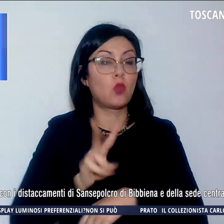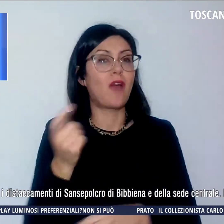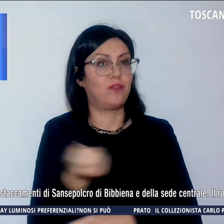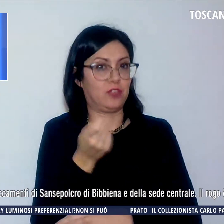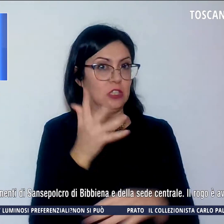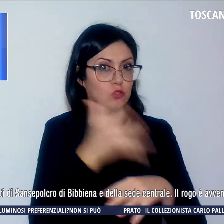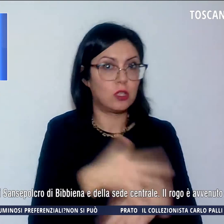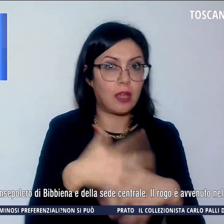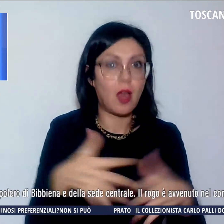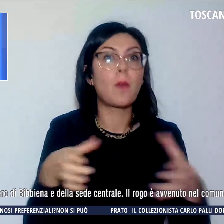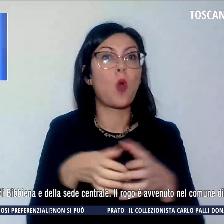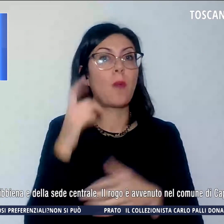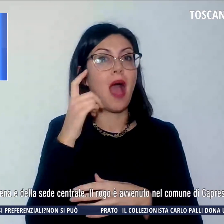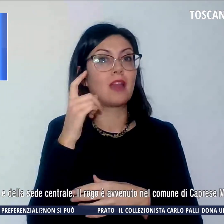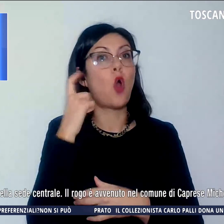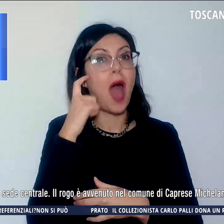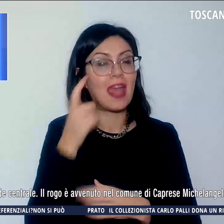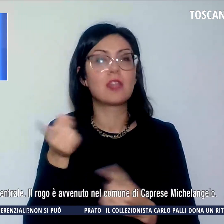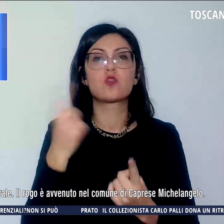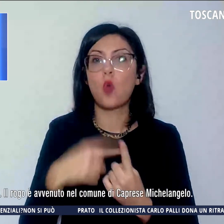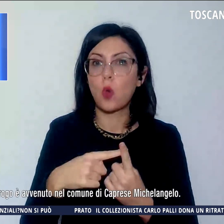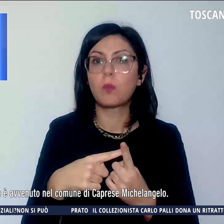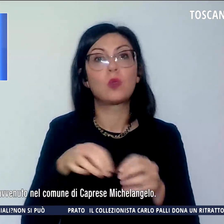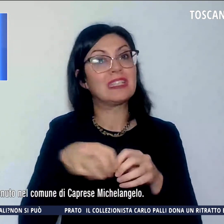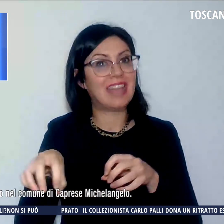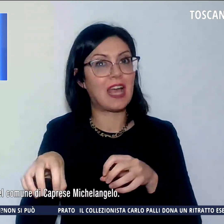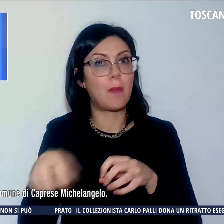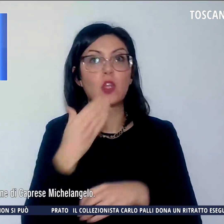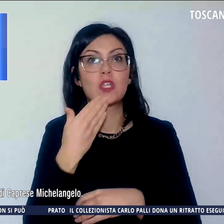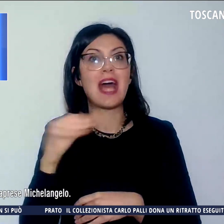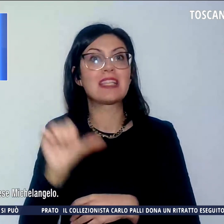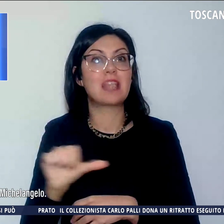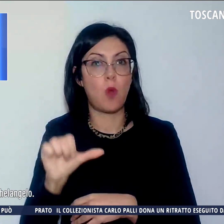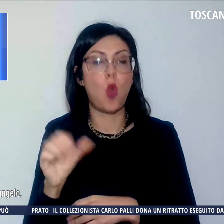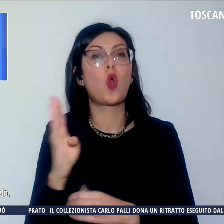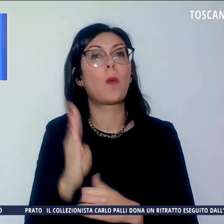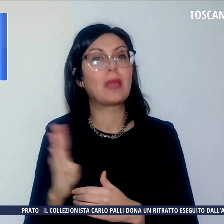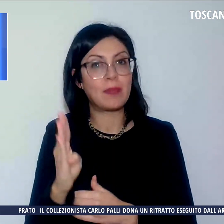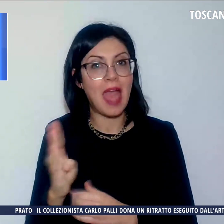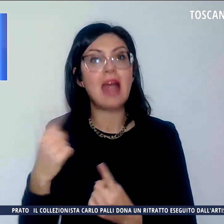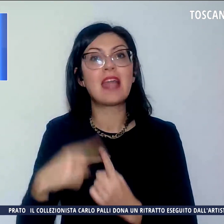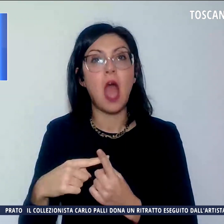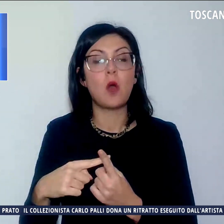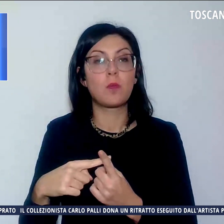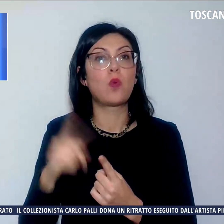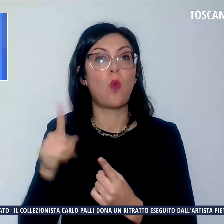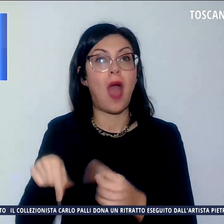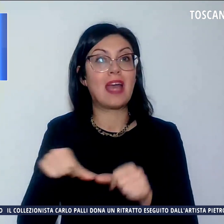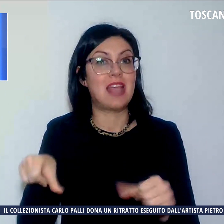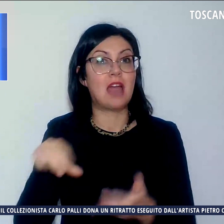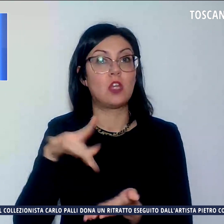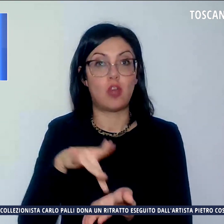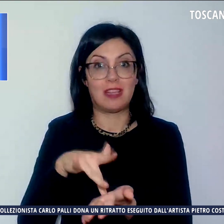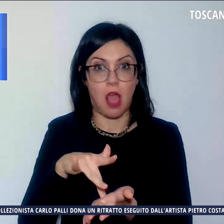comando di Arezzo e del distaccamento di Sansepolcro di Bibbiena e quelli della sede centrale. Il rugo è